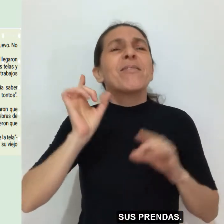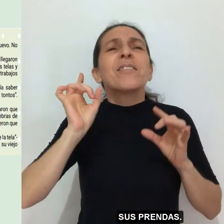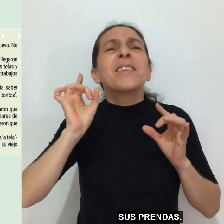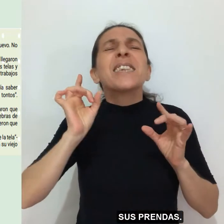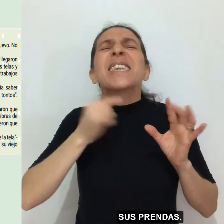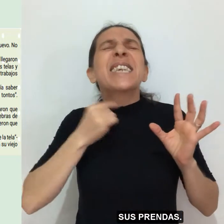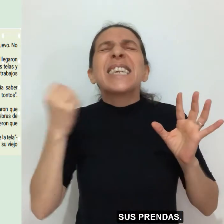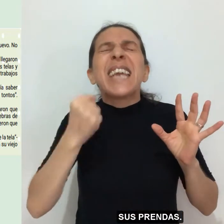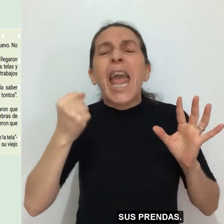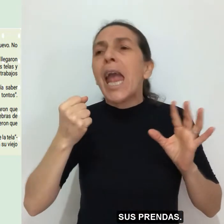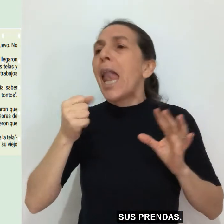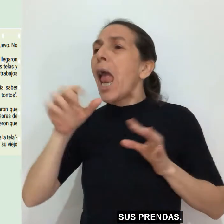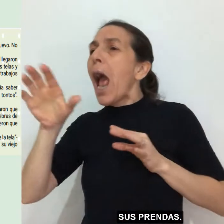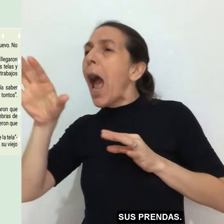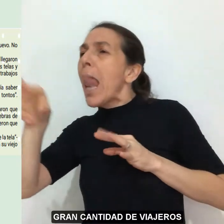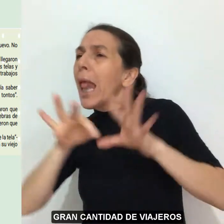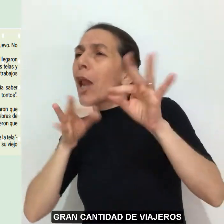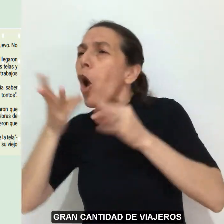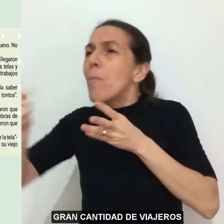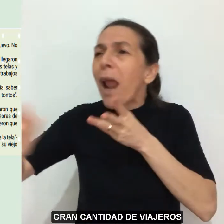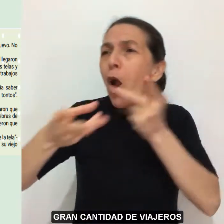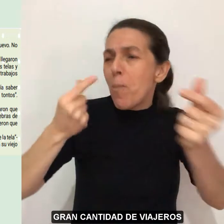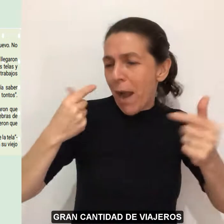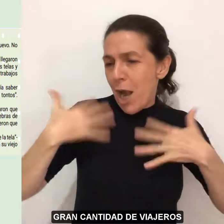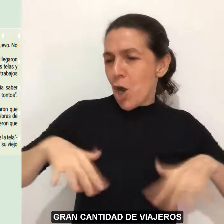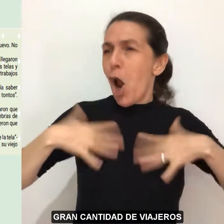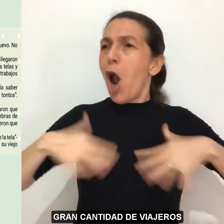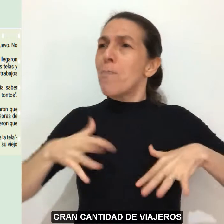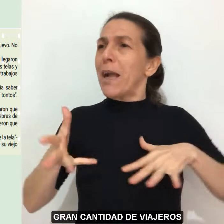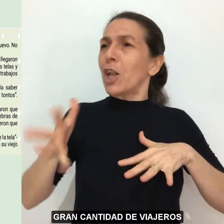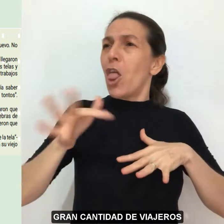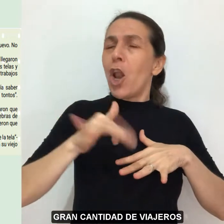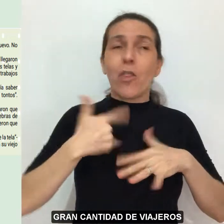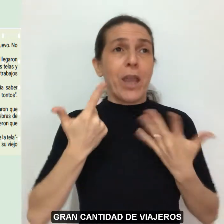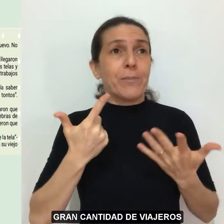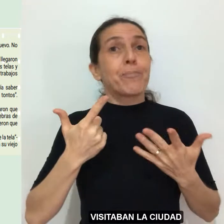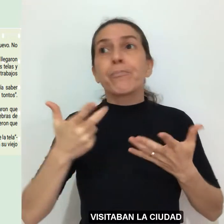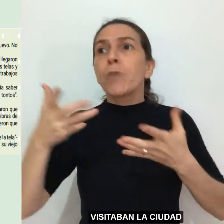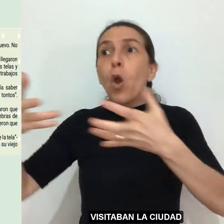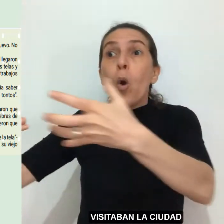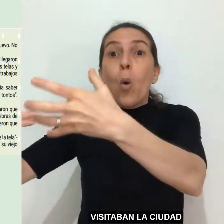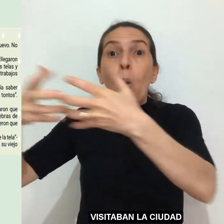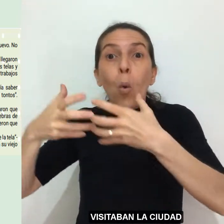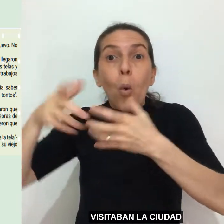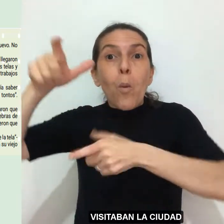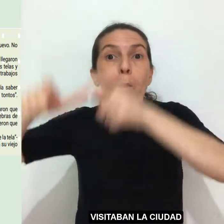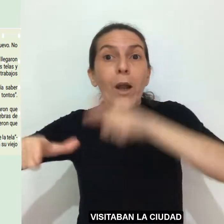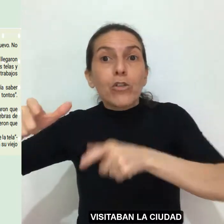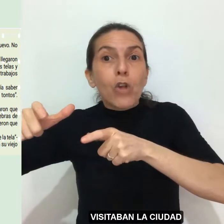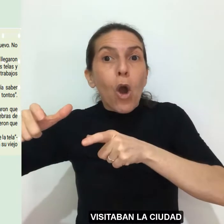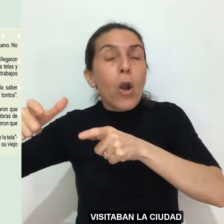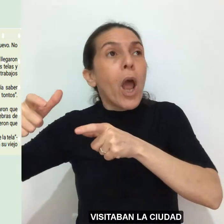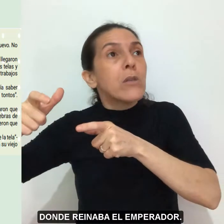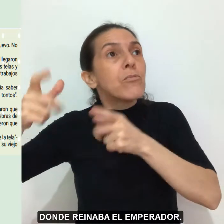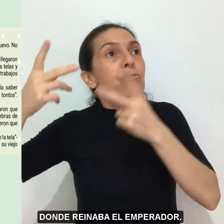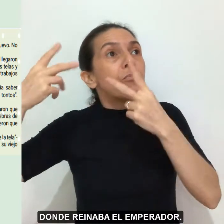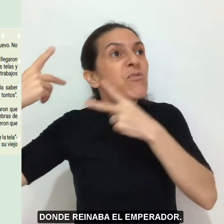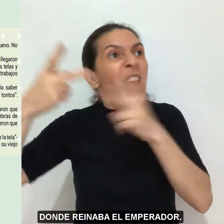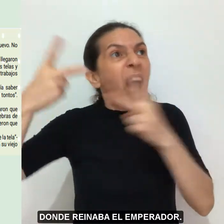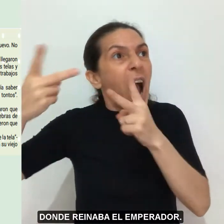Gran cantidad de viajeros visitaban la ciudad donde reinaba